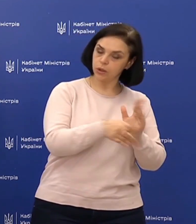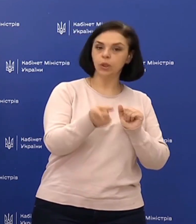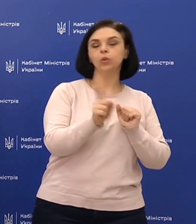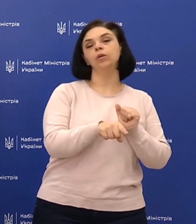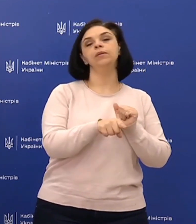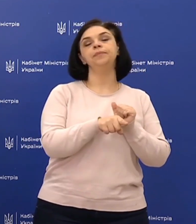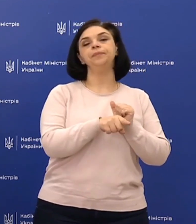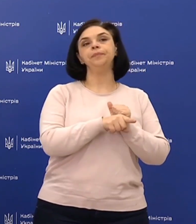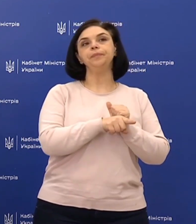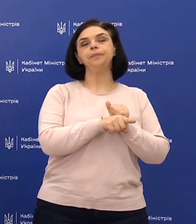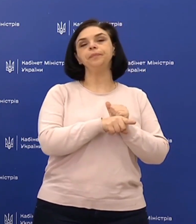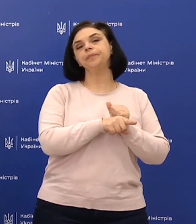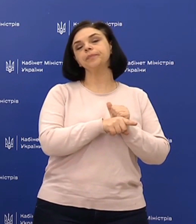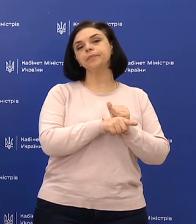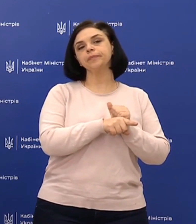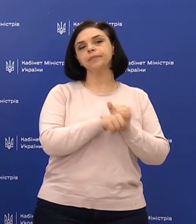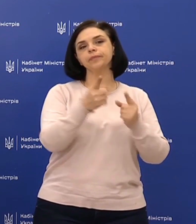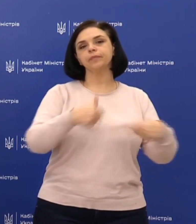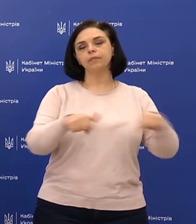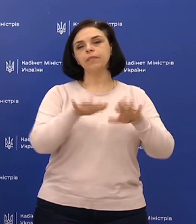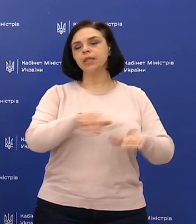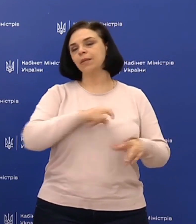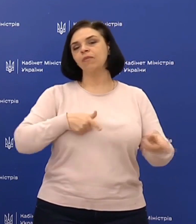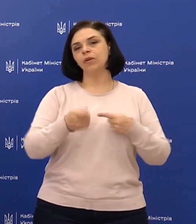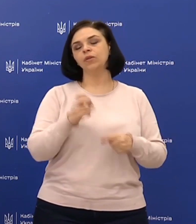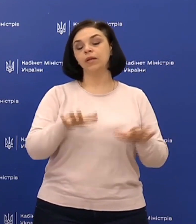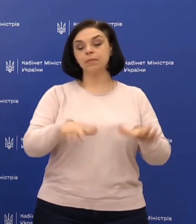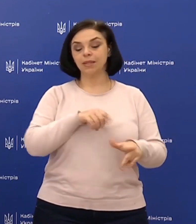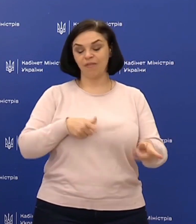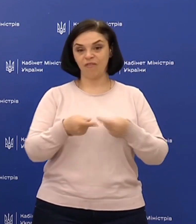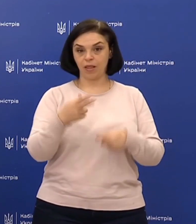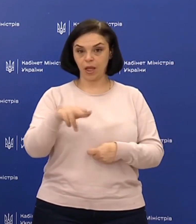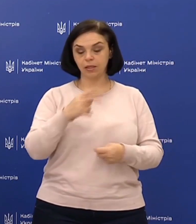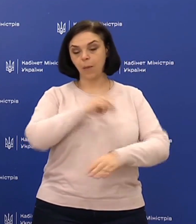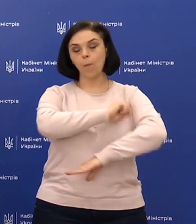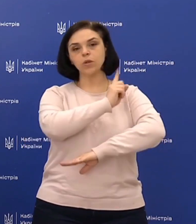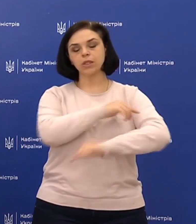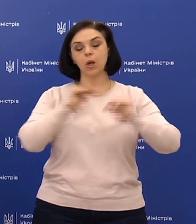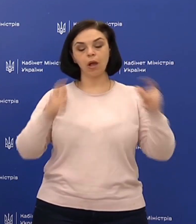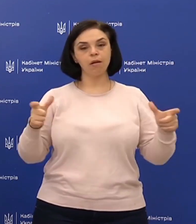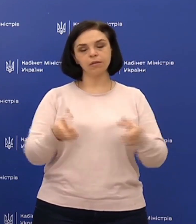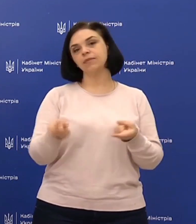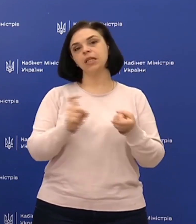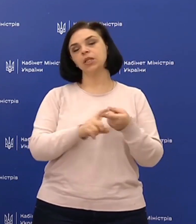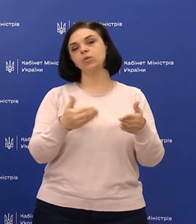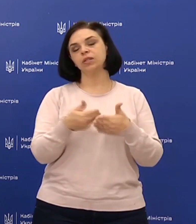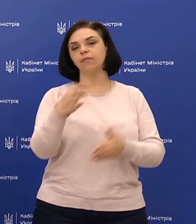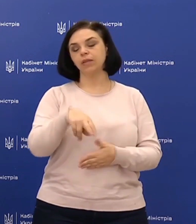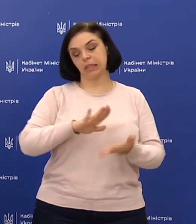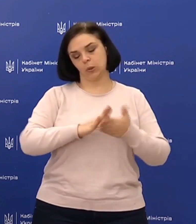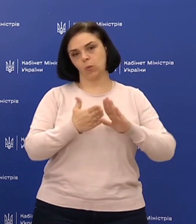то органи місцевого самоврядування, місцева влада посилює карантин в залежності від